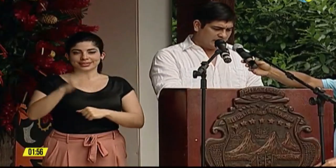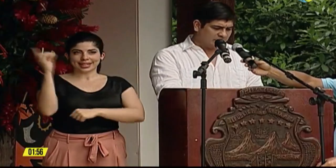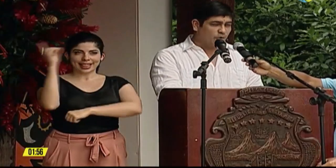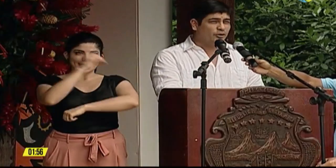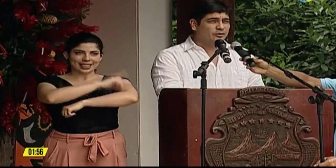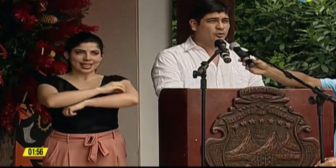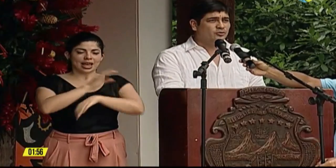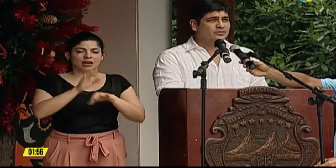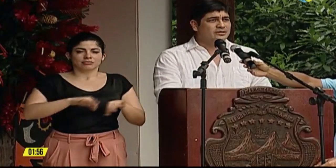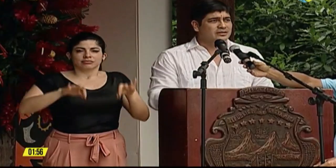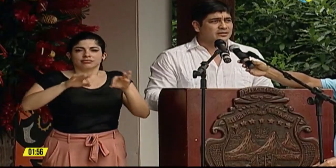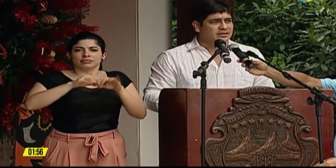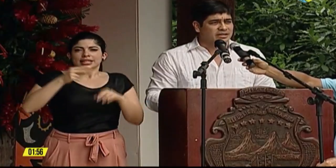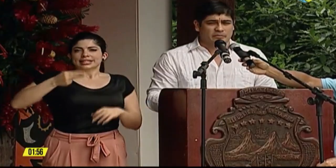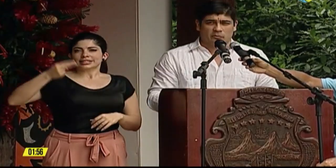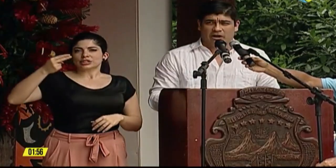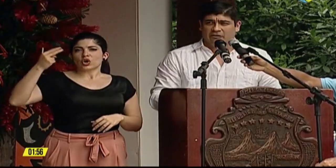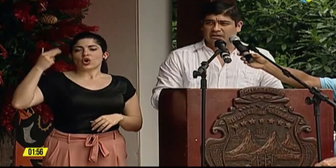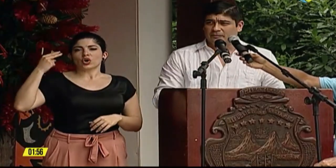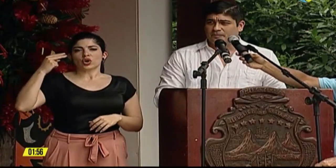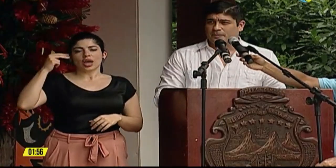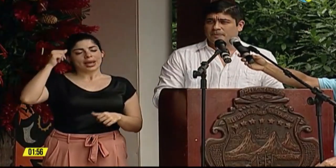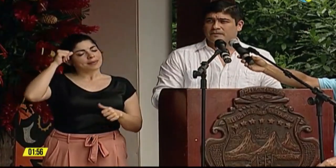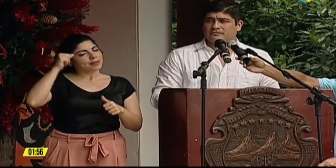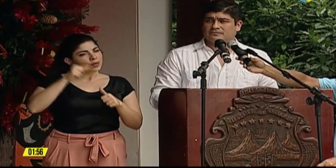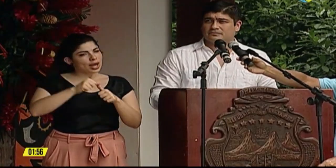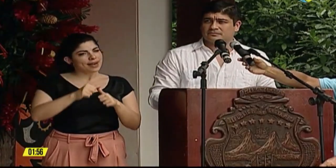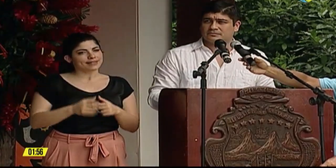histórico y memorable.